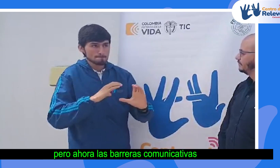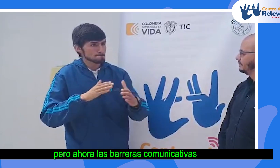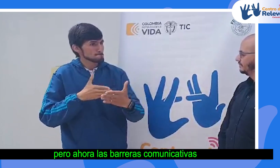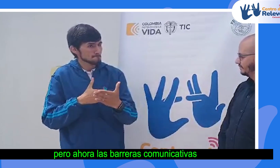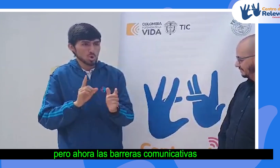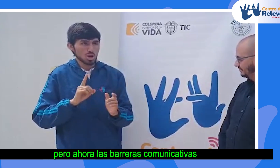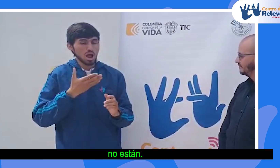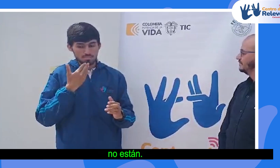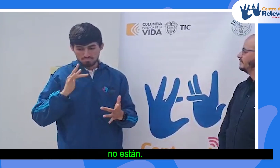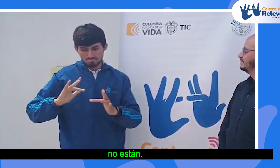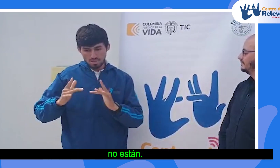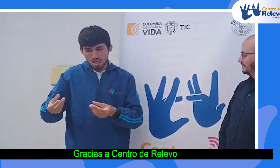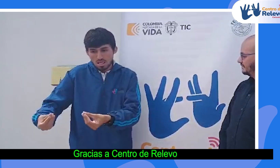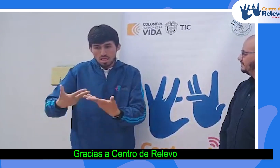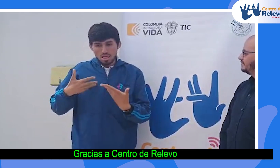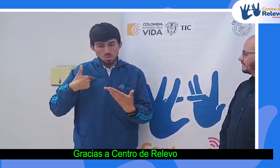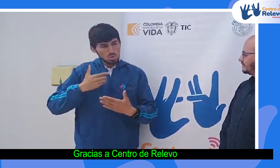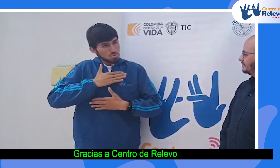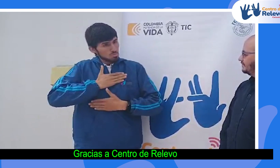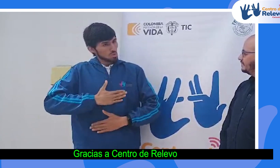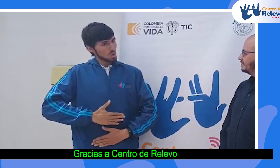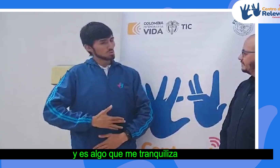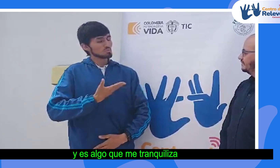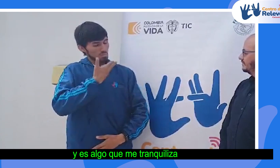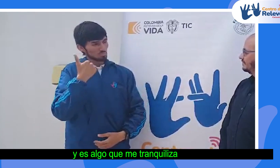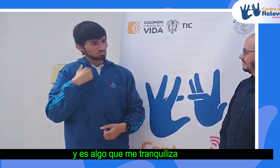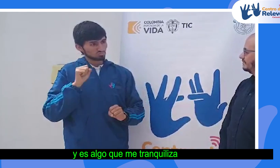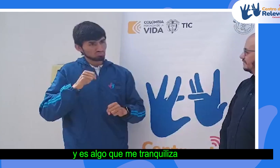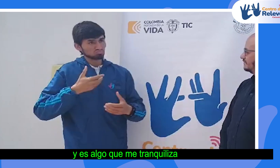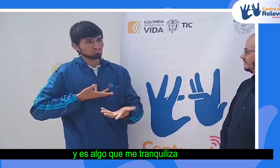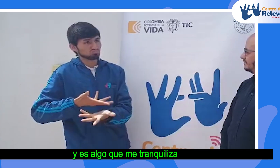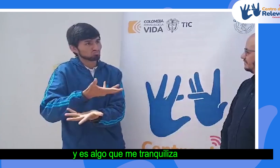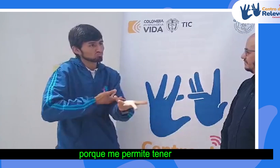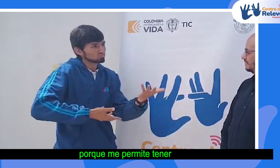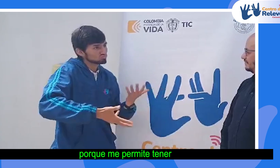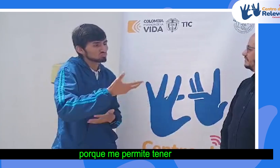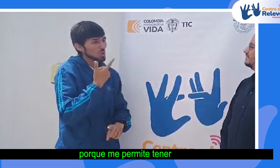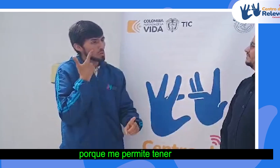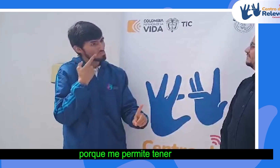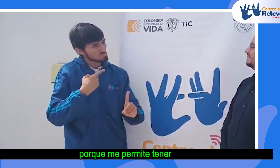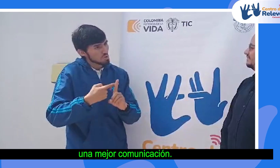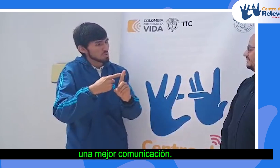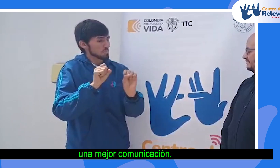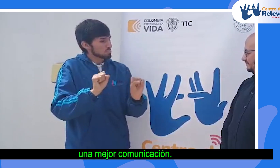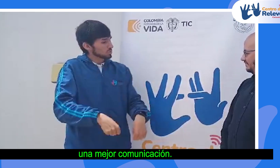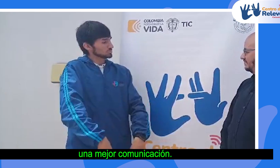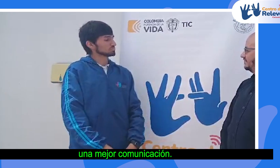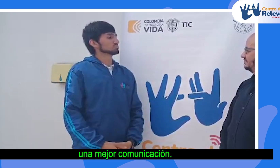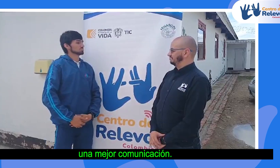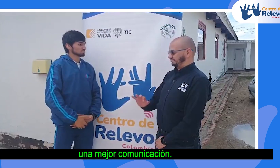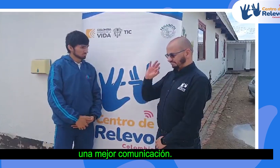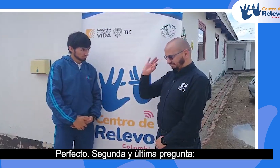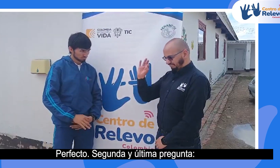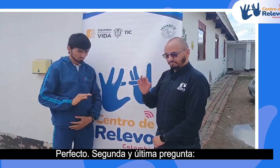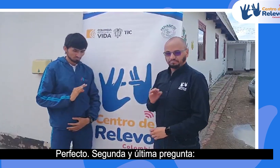comunicativas no están, gracias a centro de relevo y es algo que me tranquiliza, porque me permite tener una mejor comunicación. Perfecto,